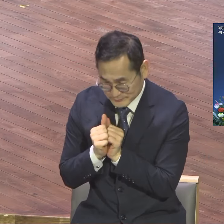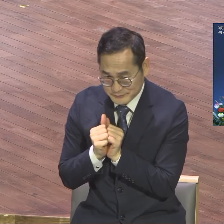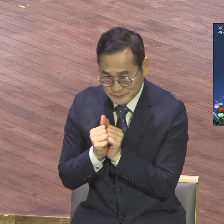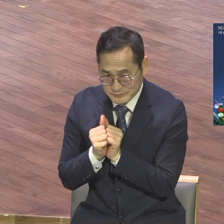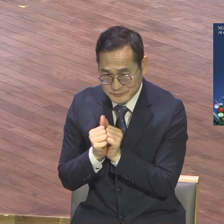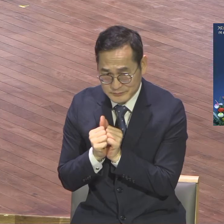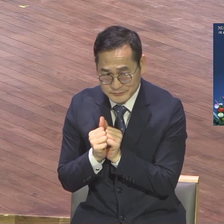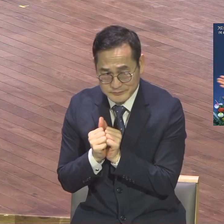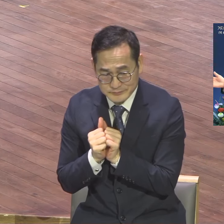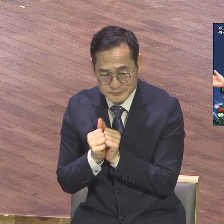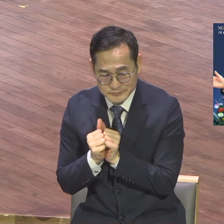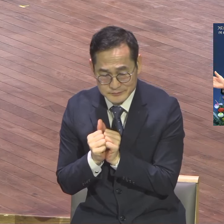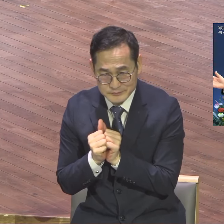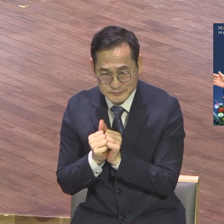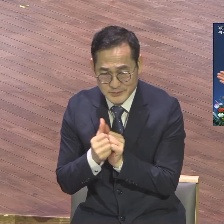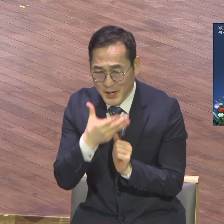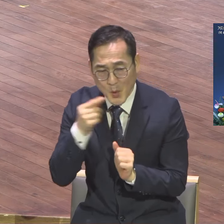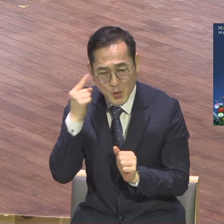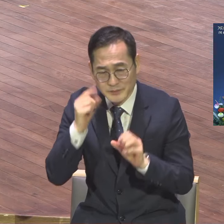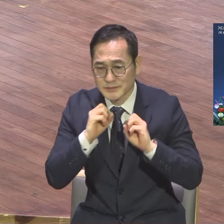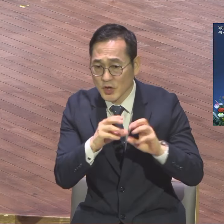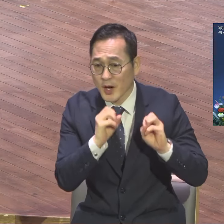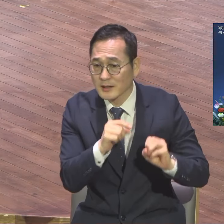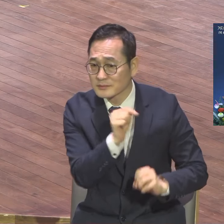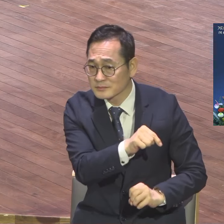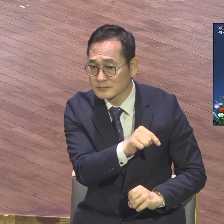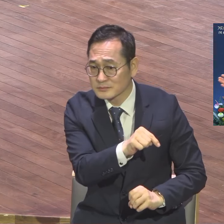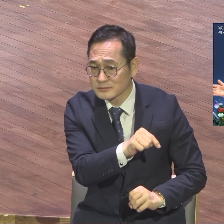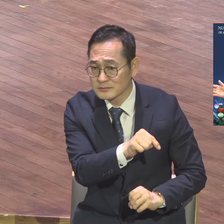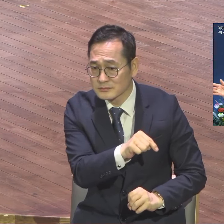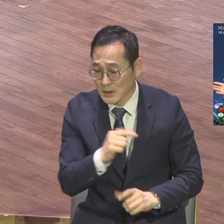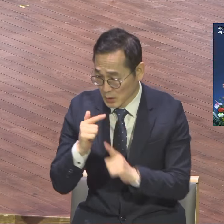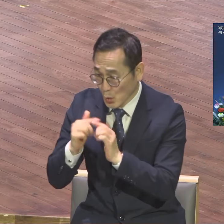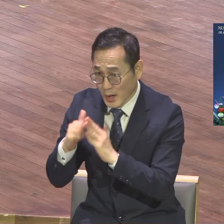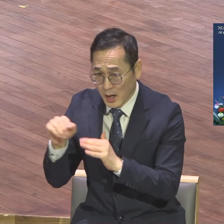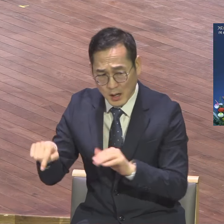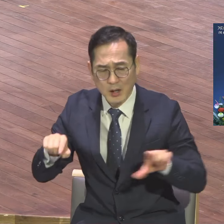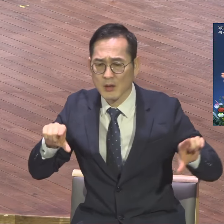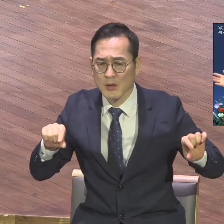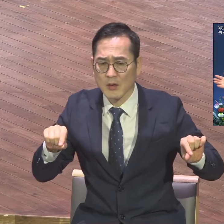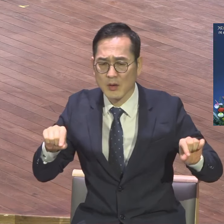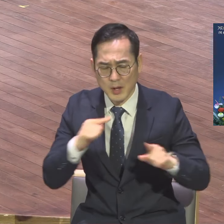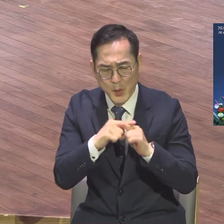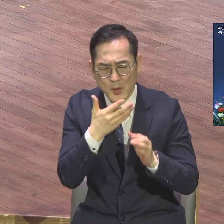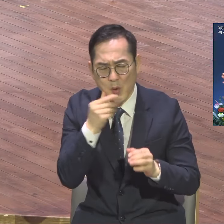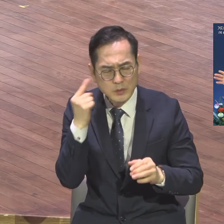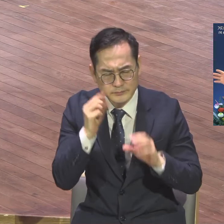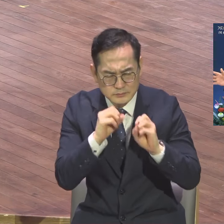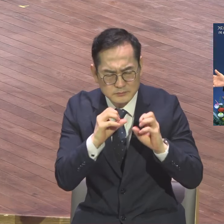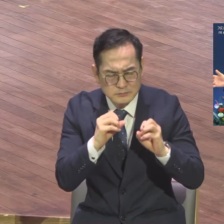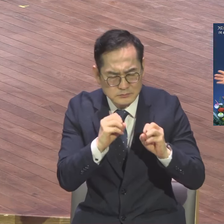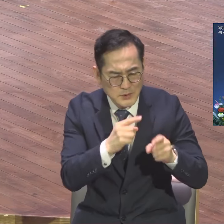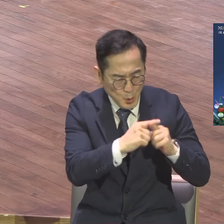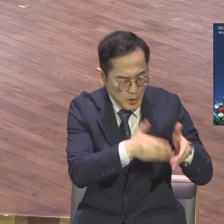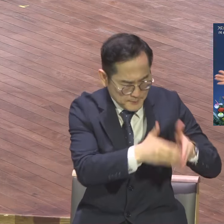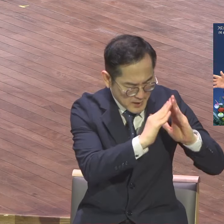여정이지요. 교회가 존재하는 여정이지요. 계속해서 지경을 넓혀나가라. 계속해서